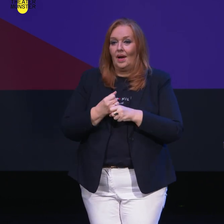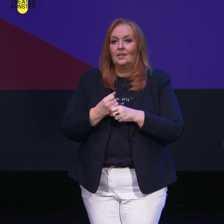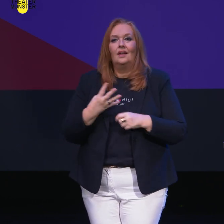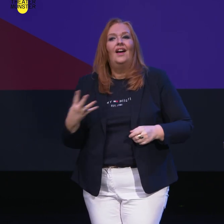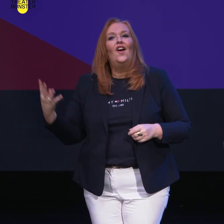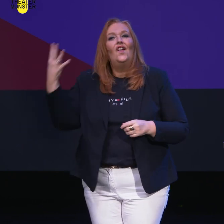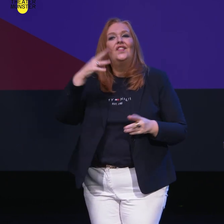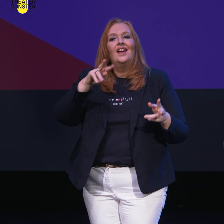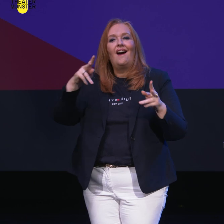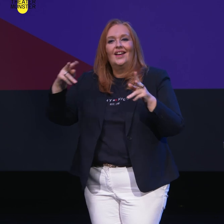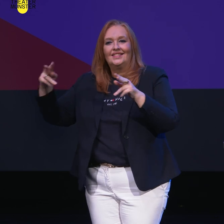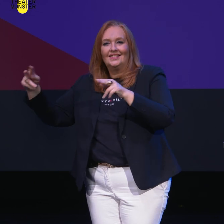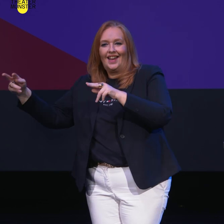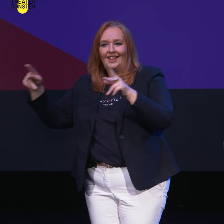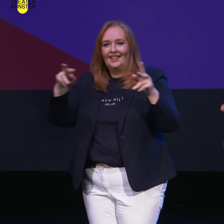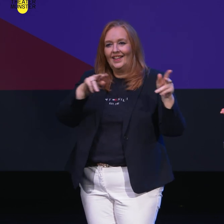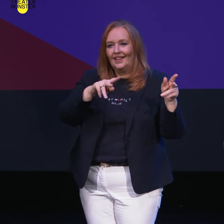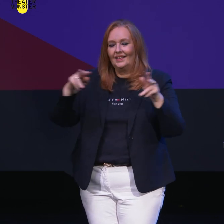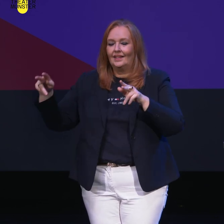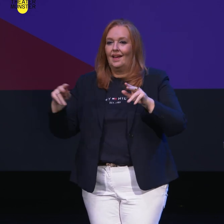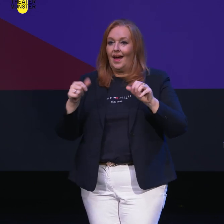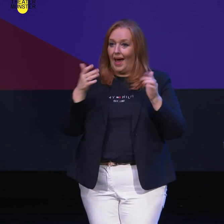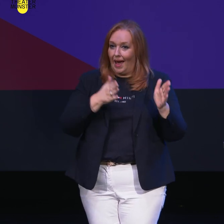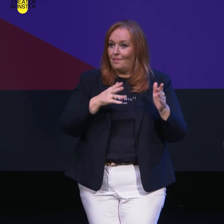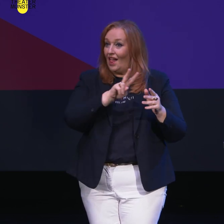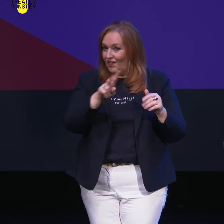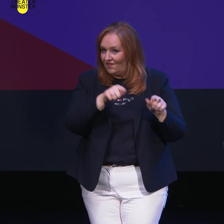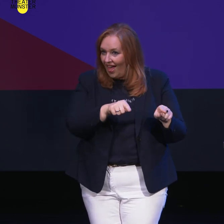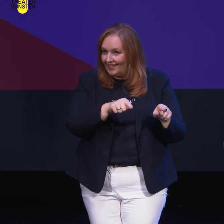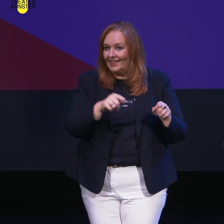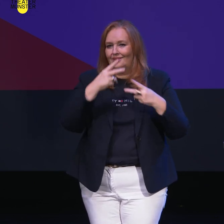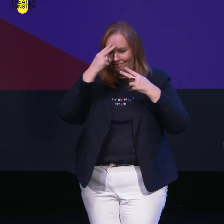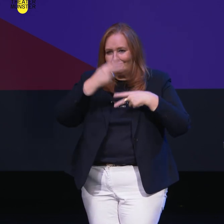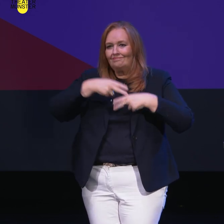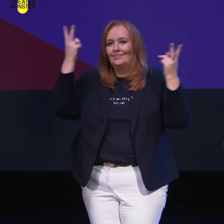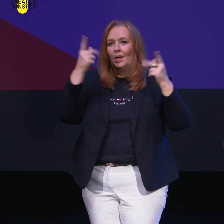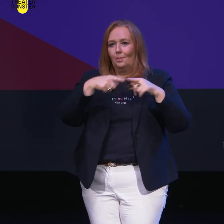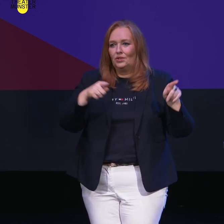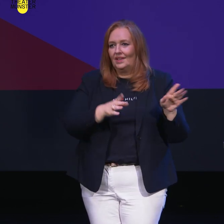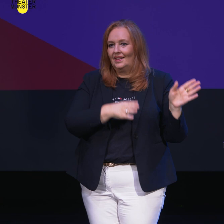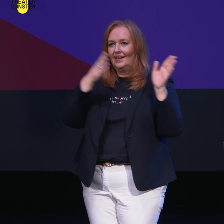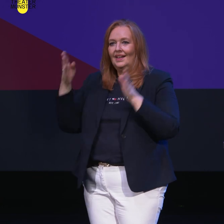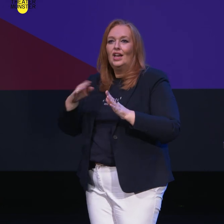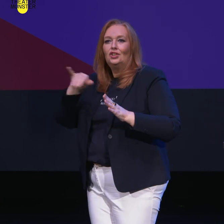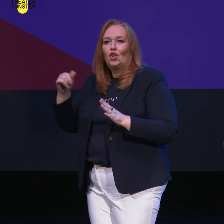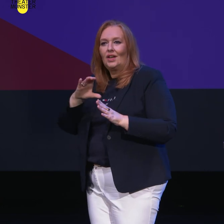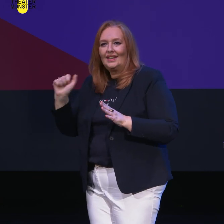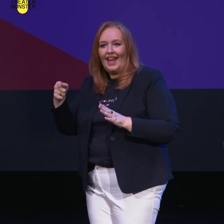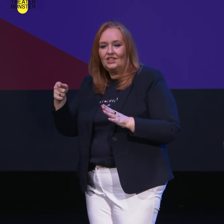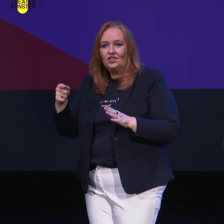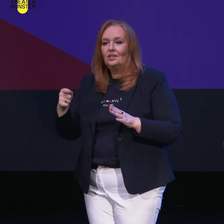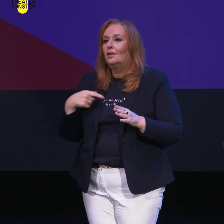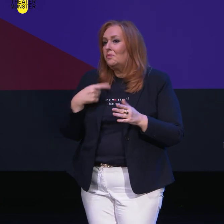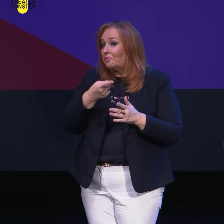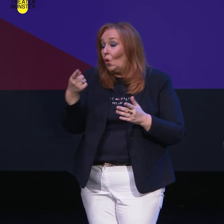vier Jahreszeiten, also unseren musikalischen Stoff, auf der einen Seite von Vivaldi, die bekannte Musik, auf der anderen Seite von John Cage. Weniger